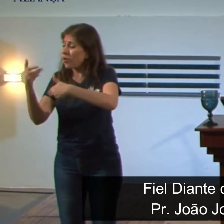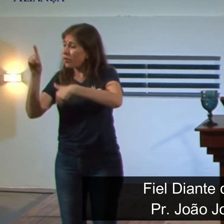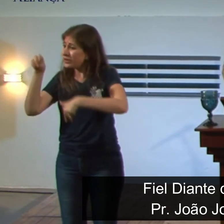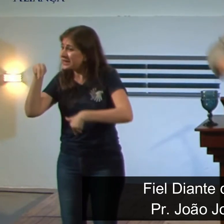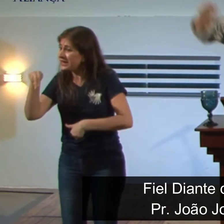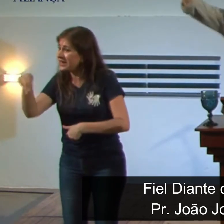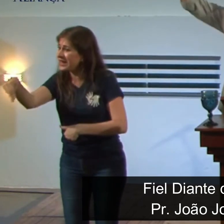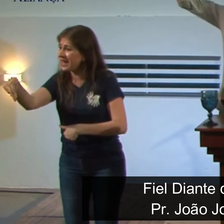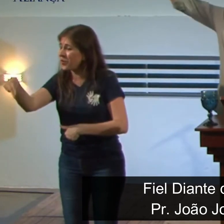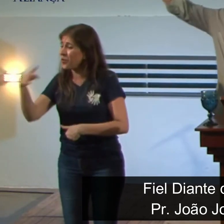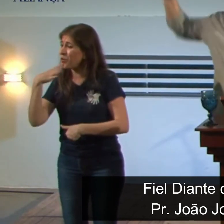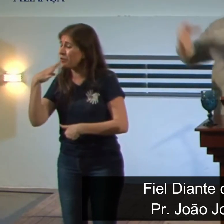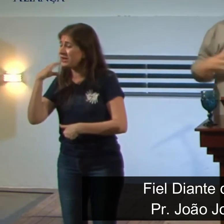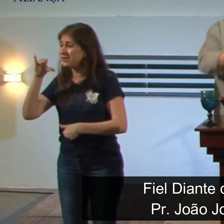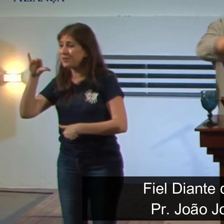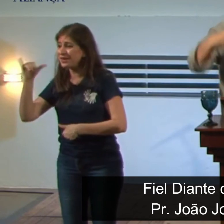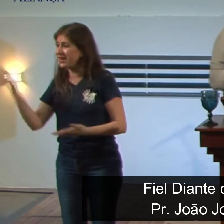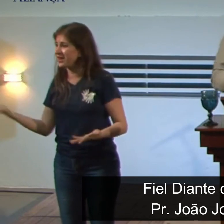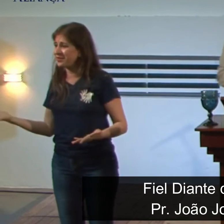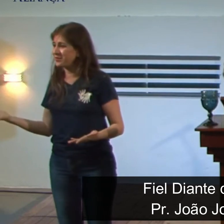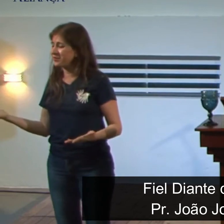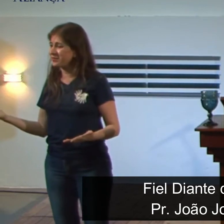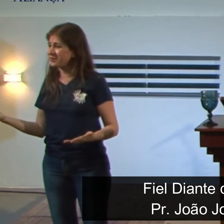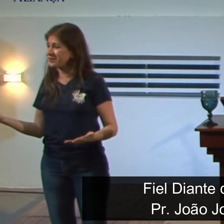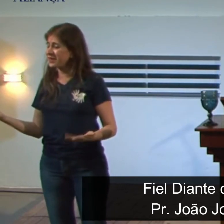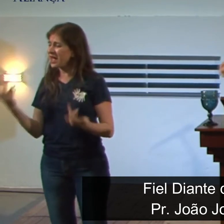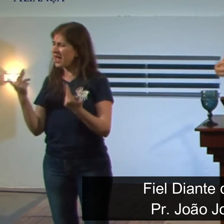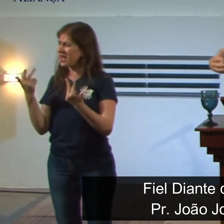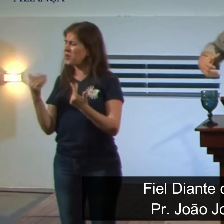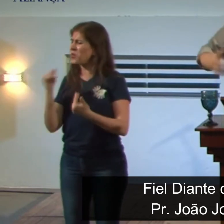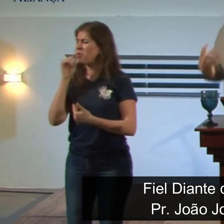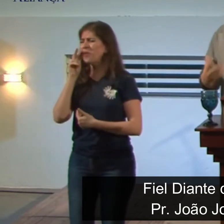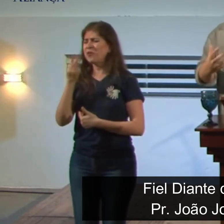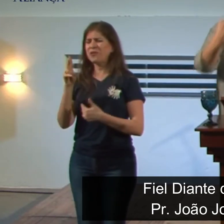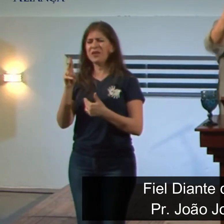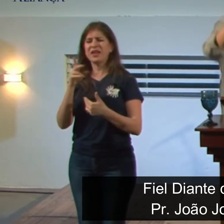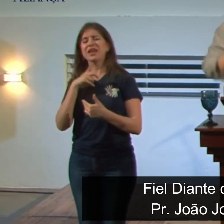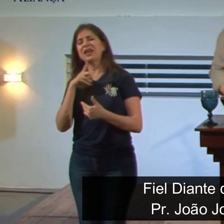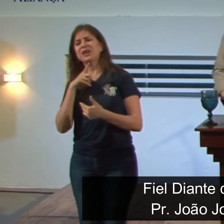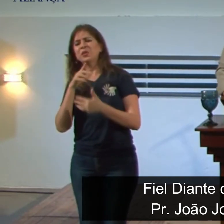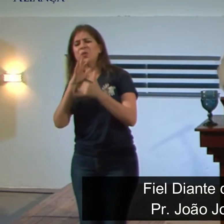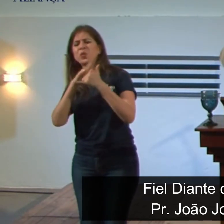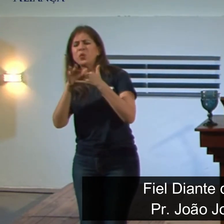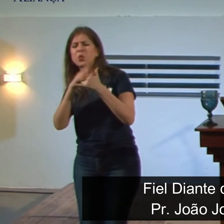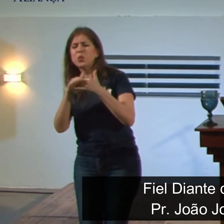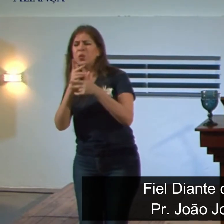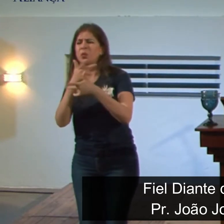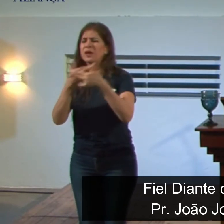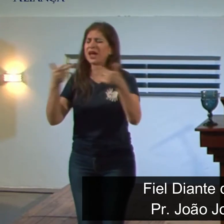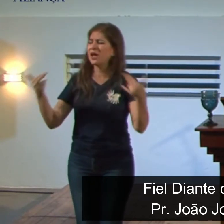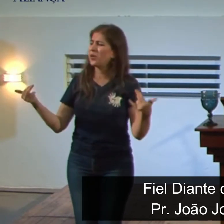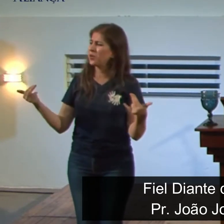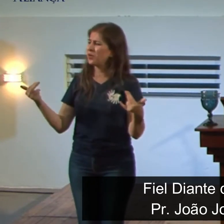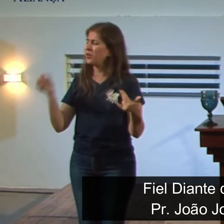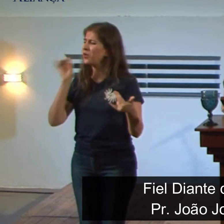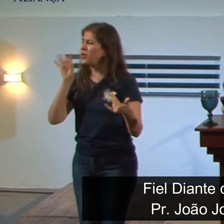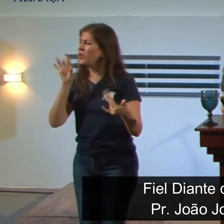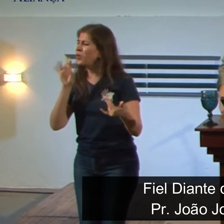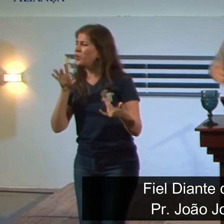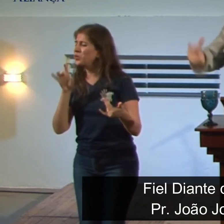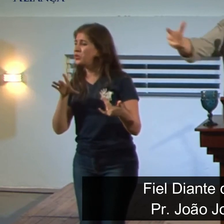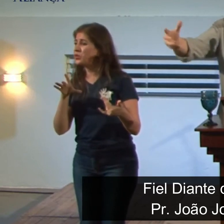geração não deixe o YouTube ser dominado por pessoas que não tem os valores que você tem faça a diferença